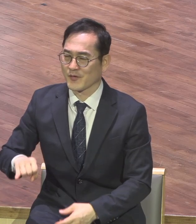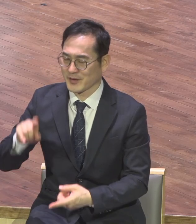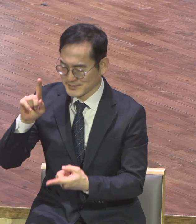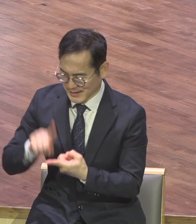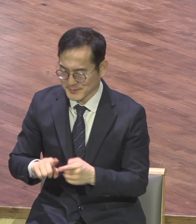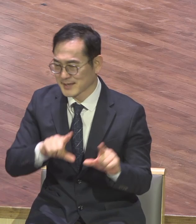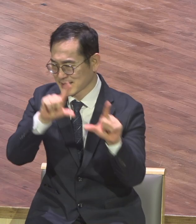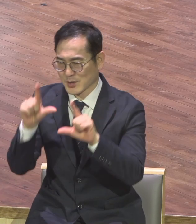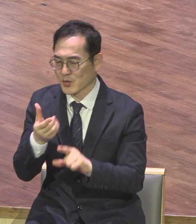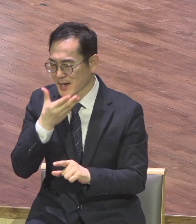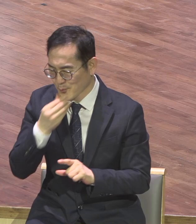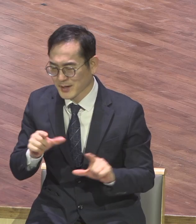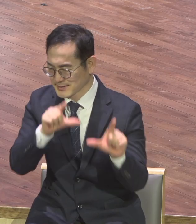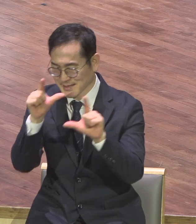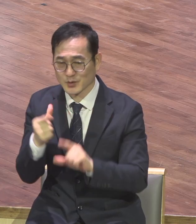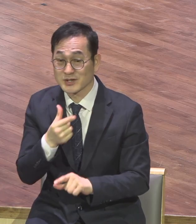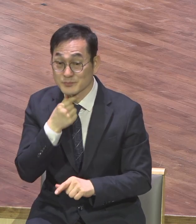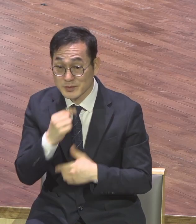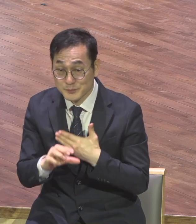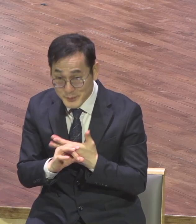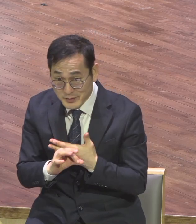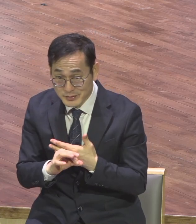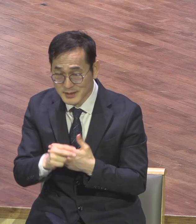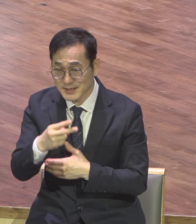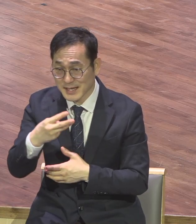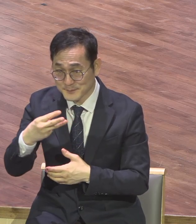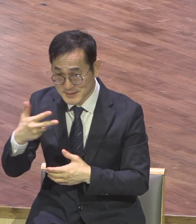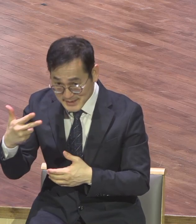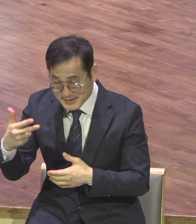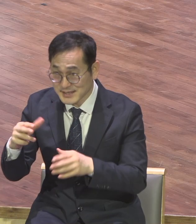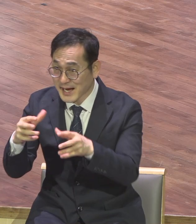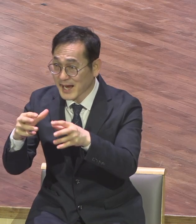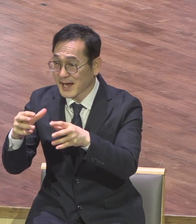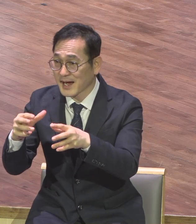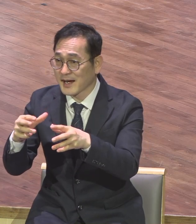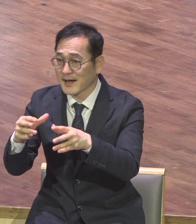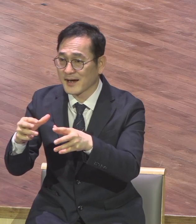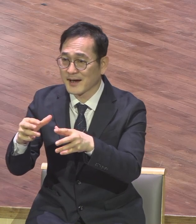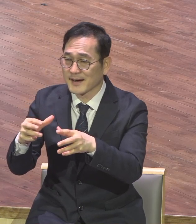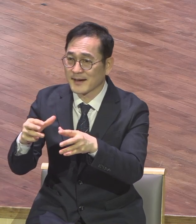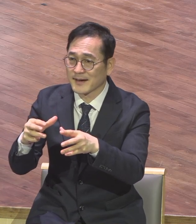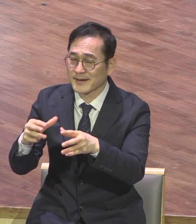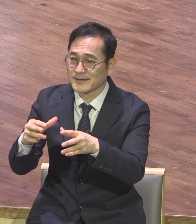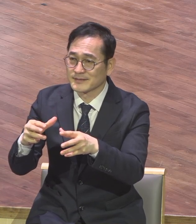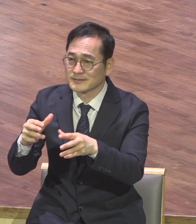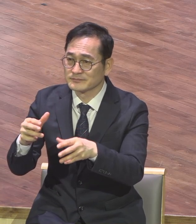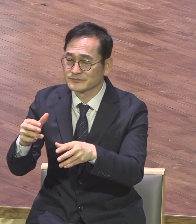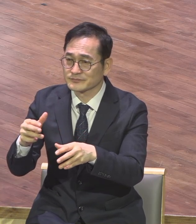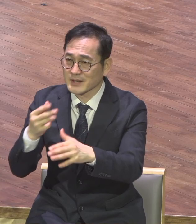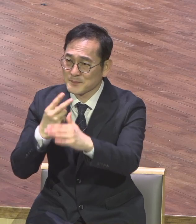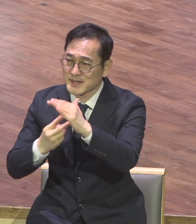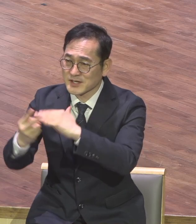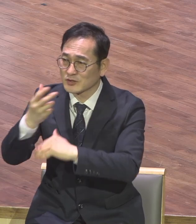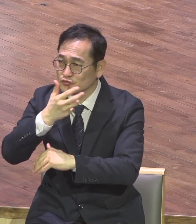누리고 싶거든 이삼탈나라가 느려 보이고 천종족이 가슴에 담기거든 그렇게 되고 싶거든